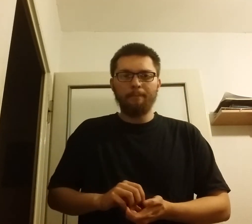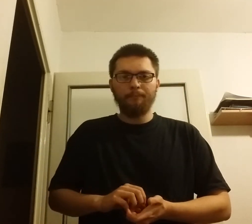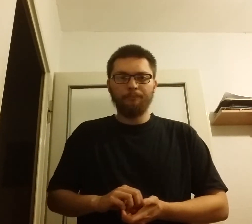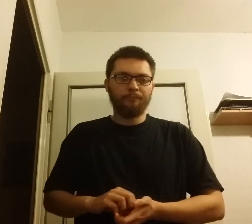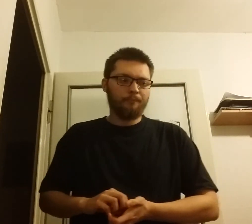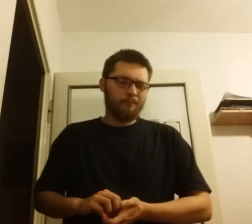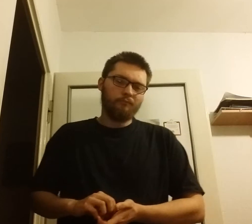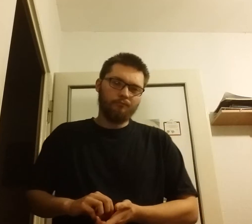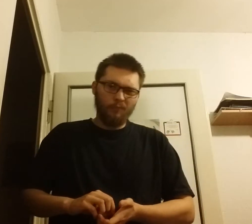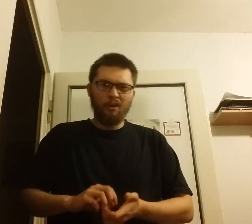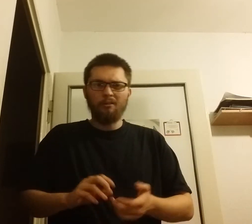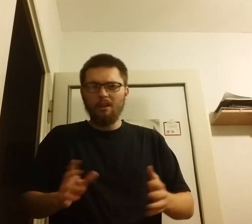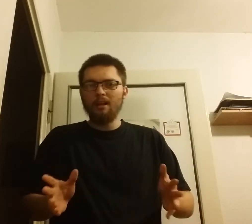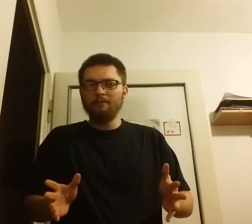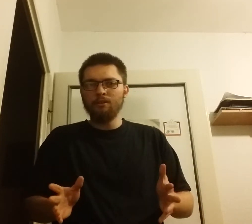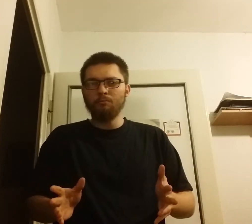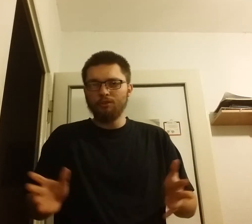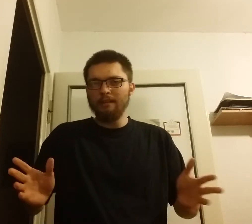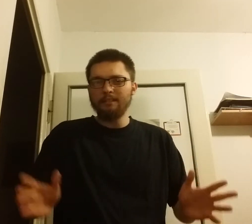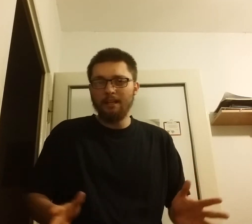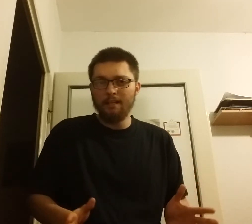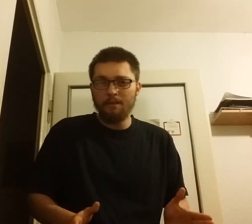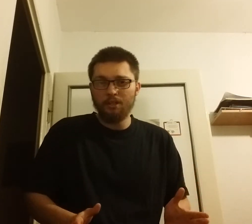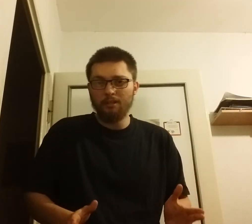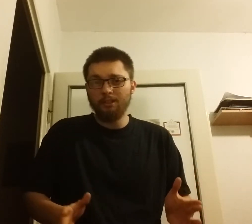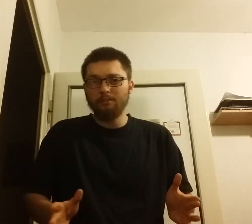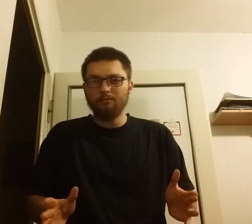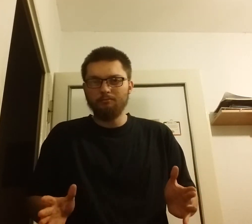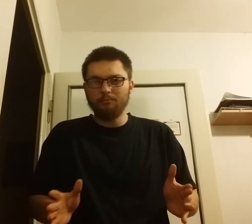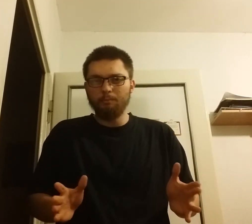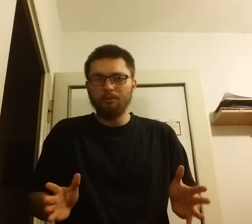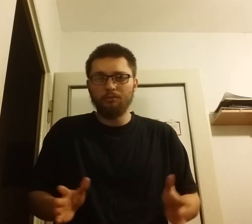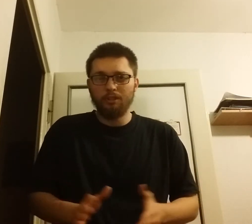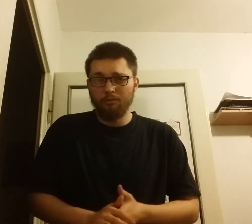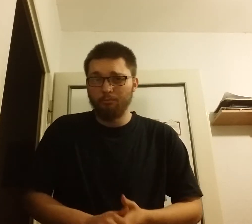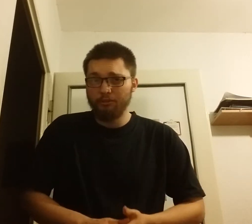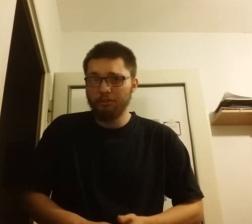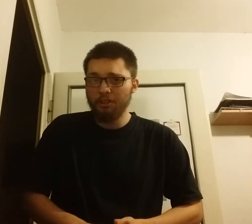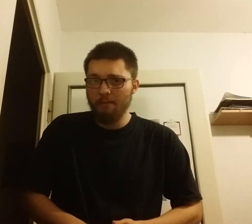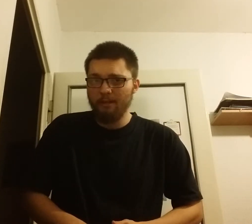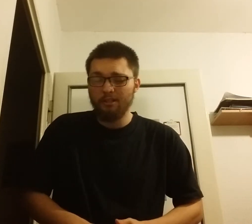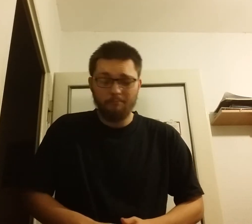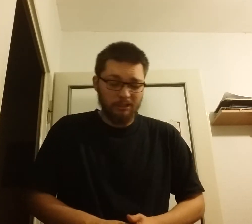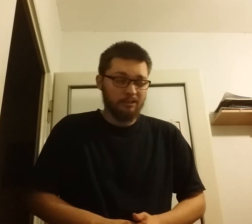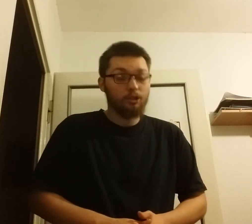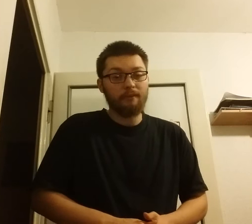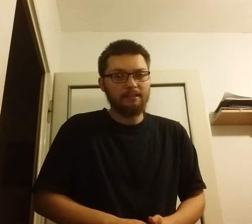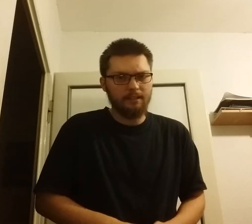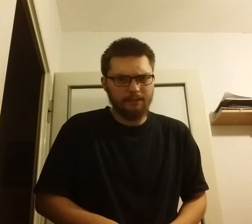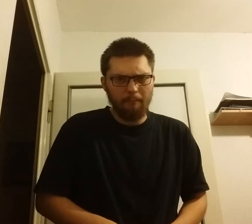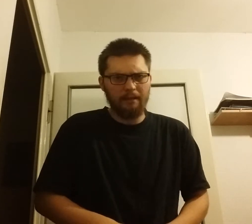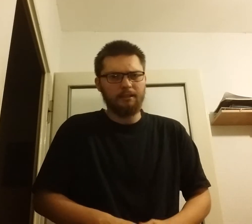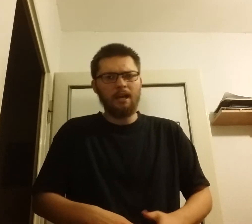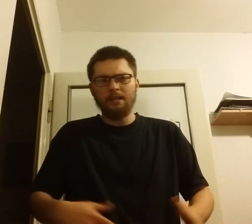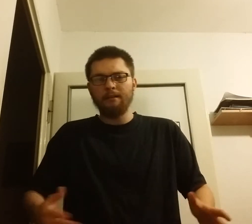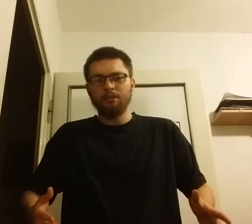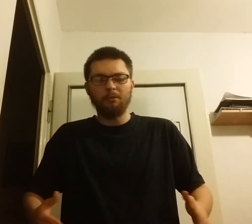no ale wiadomo Szwajcaria nie miesza zbytnio się do polityki nie miesza przez szwajcarskie banki a jak wiadomo